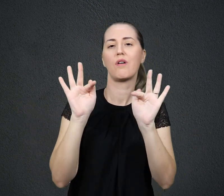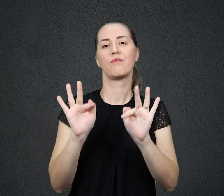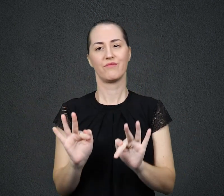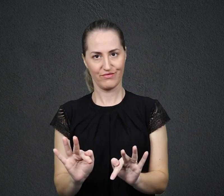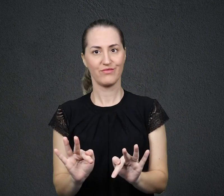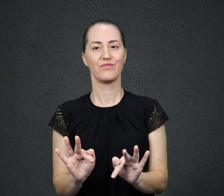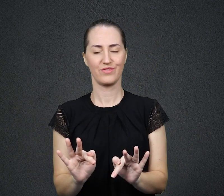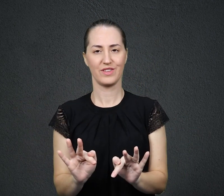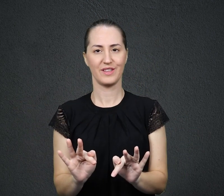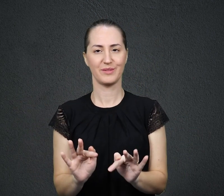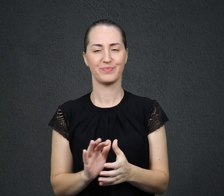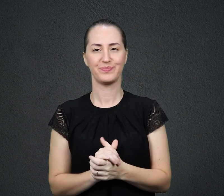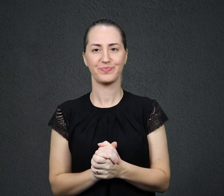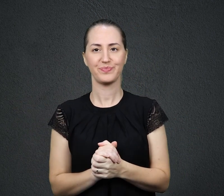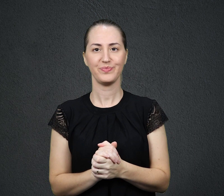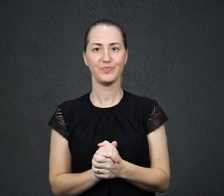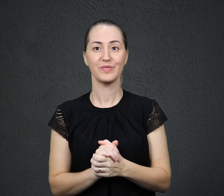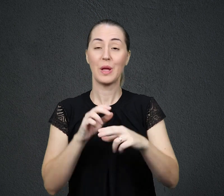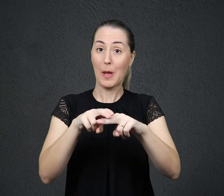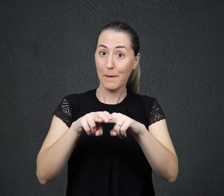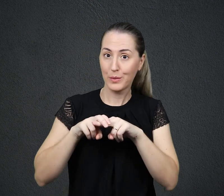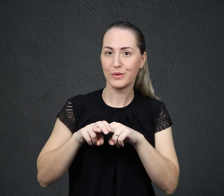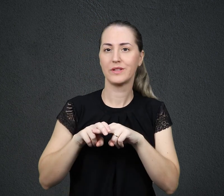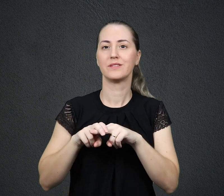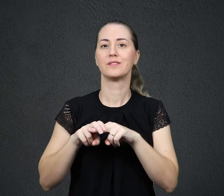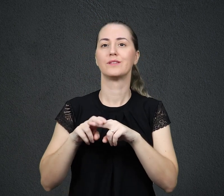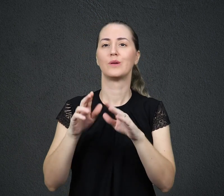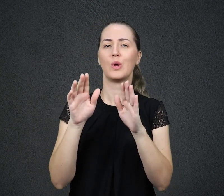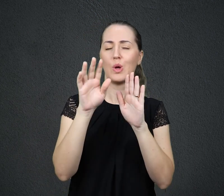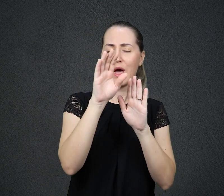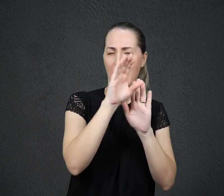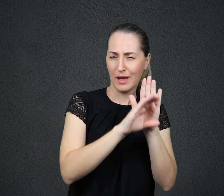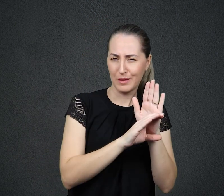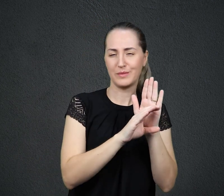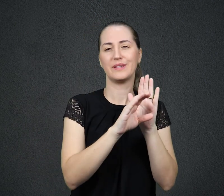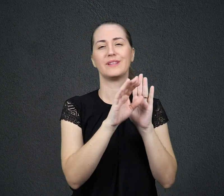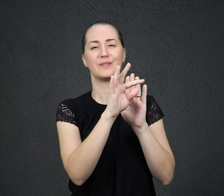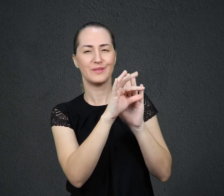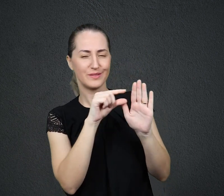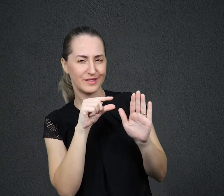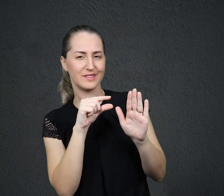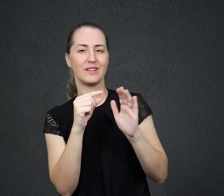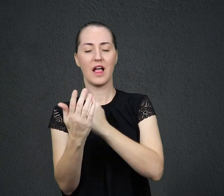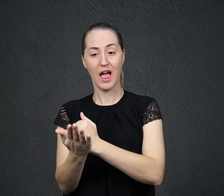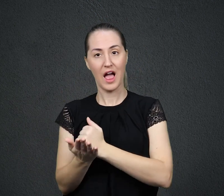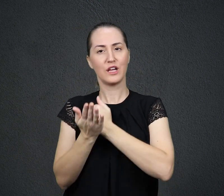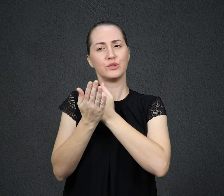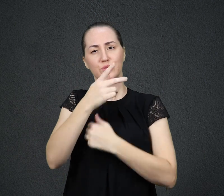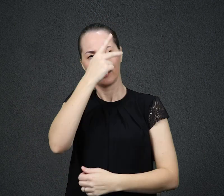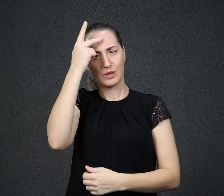ajuda o Filho de Deus a vencer o medo, pois lembra que ele não é fruto do acaso, mas criatura de Deus. O